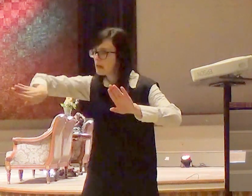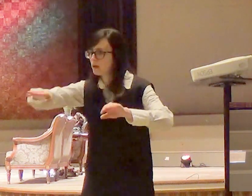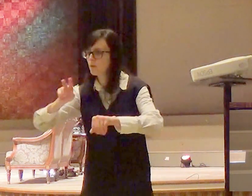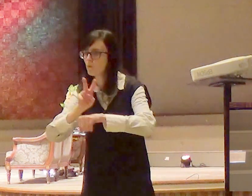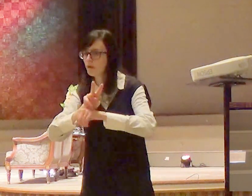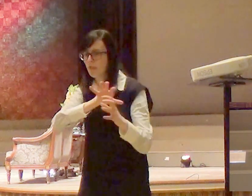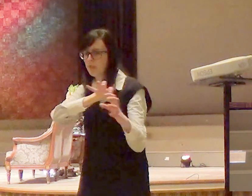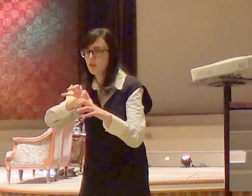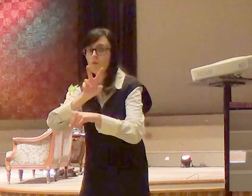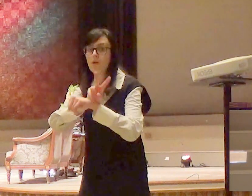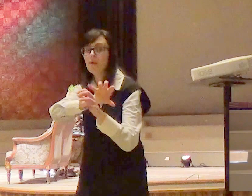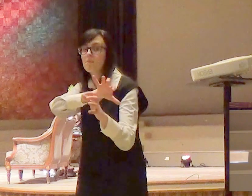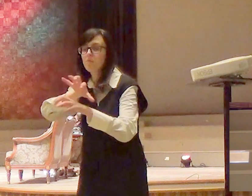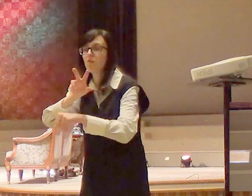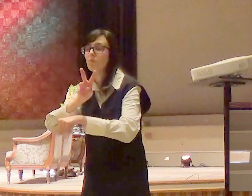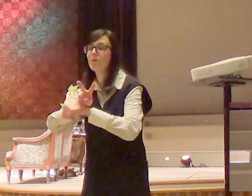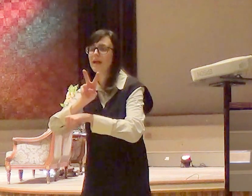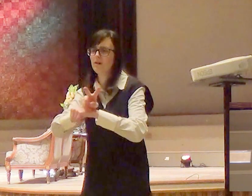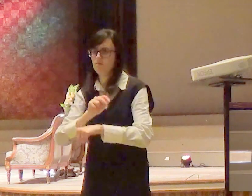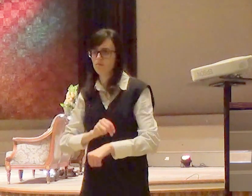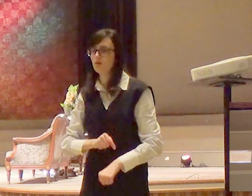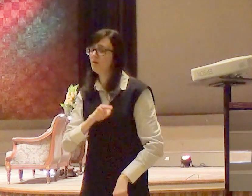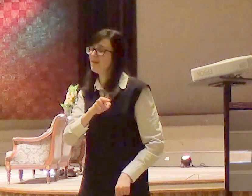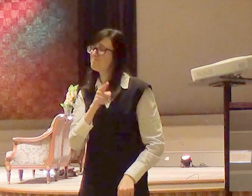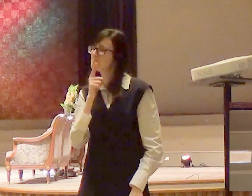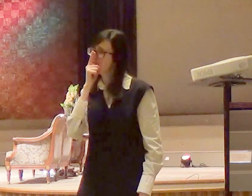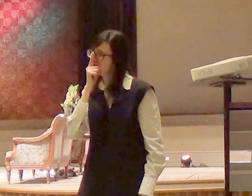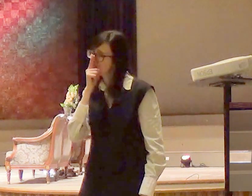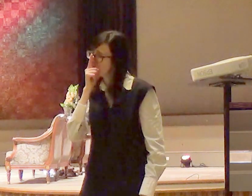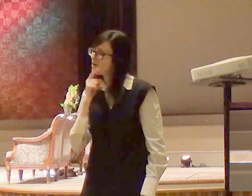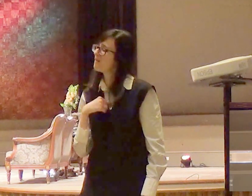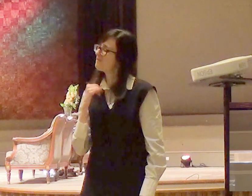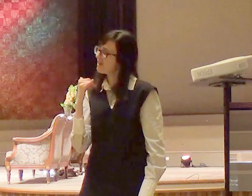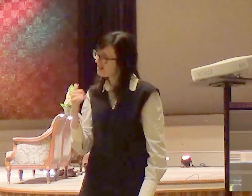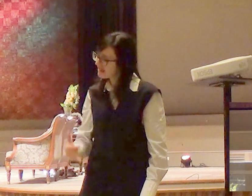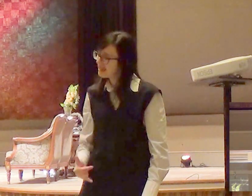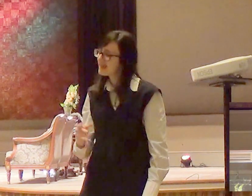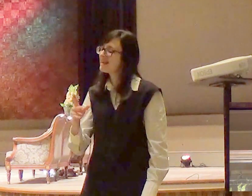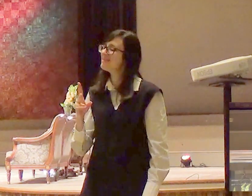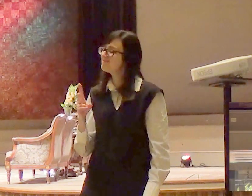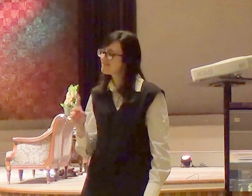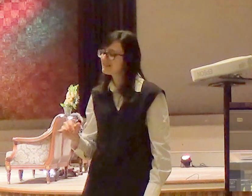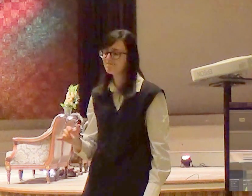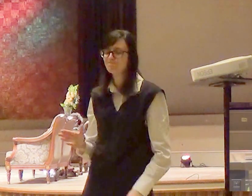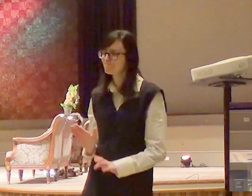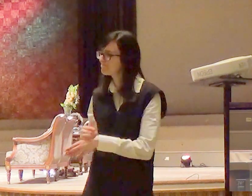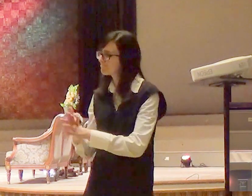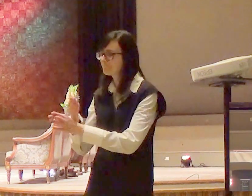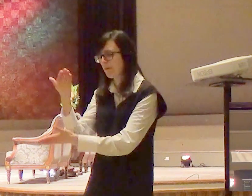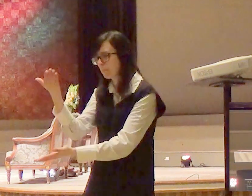porque você está num local perigoso que vai te levar para para desgraça